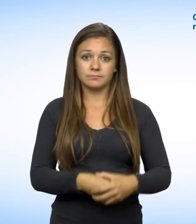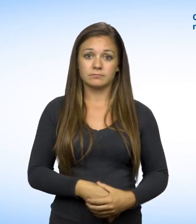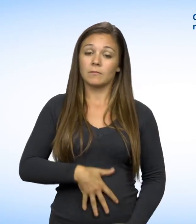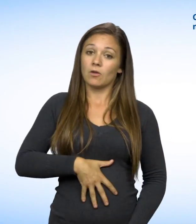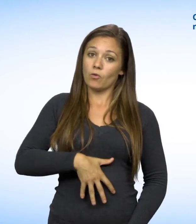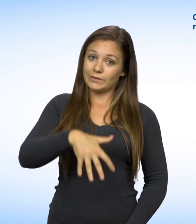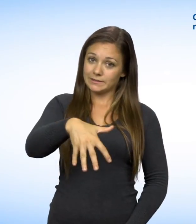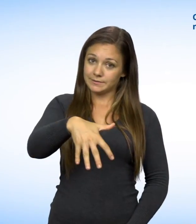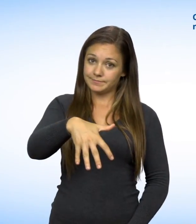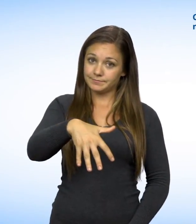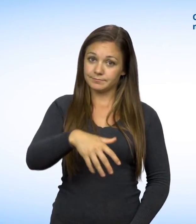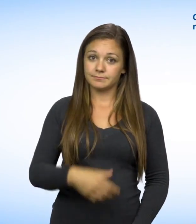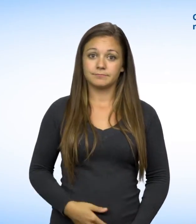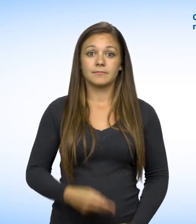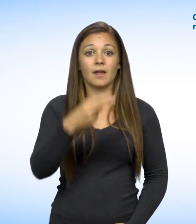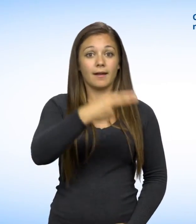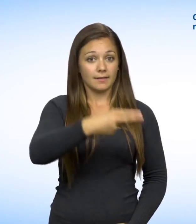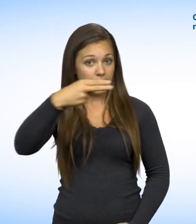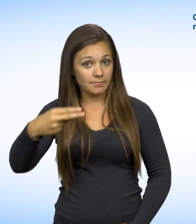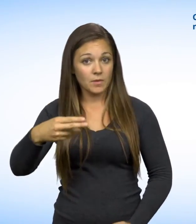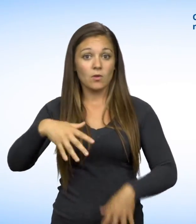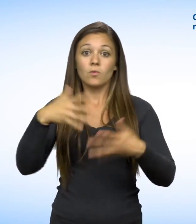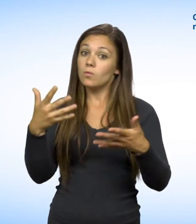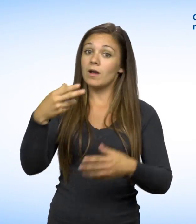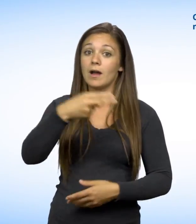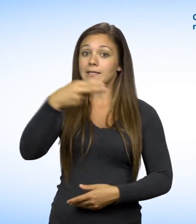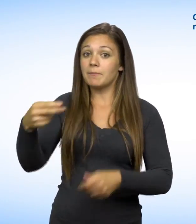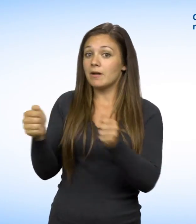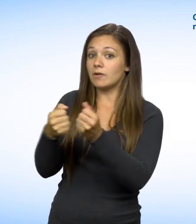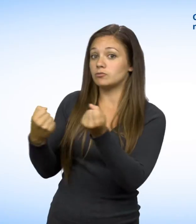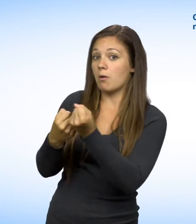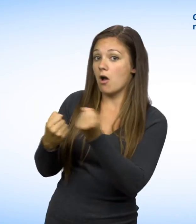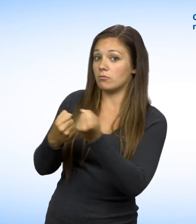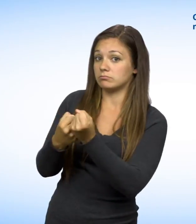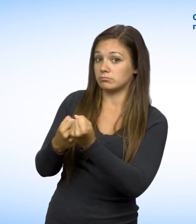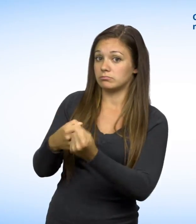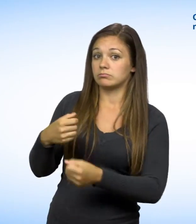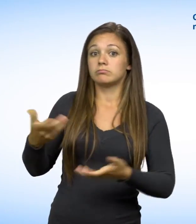Grossesse Handicap ou moyen de pallier le handicap